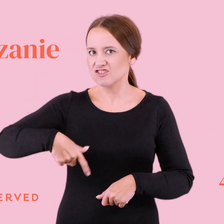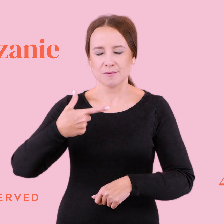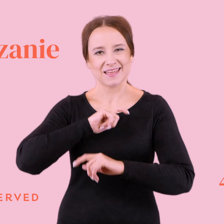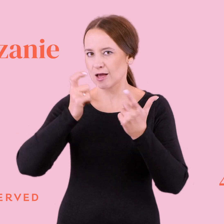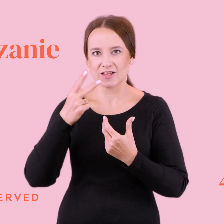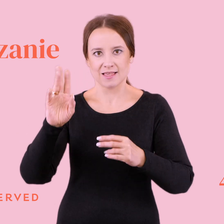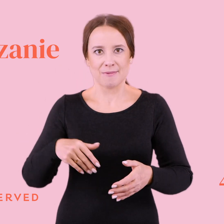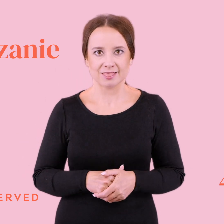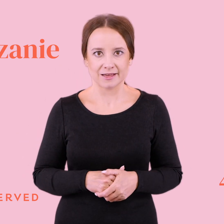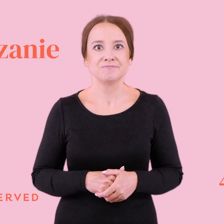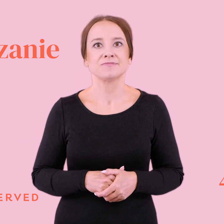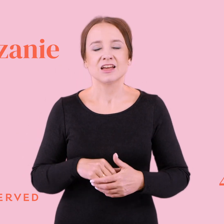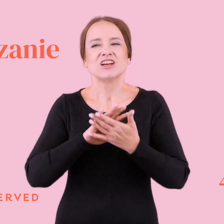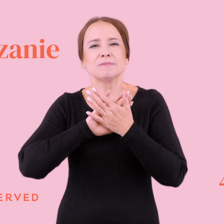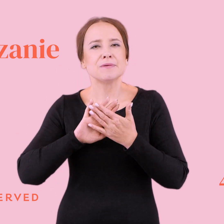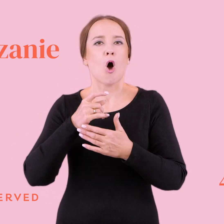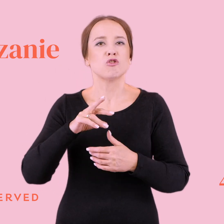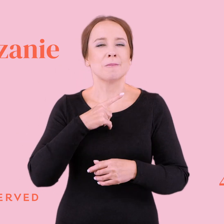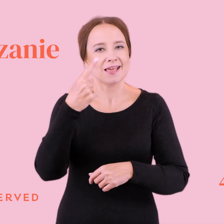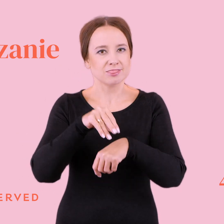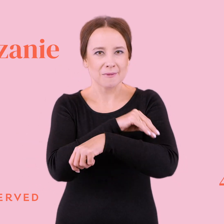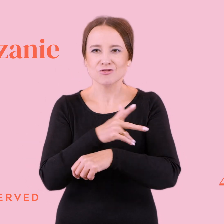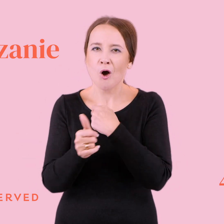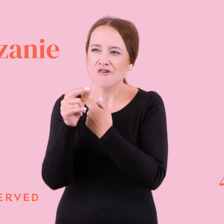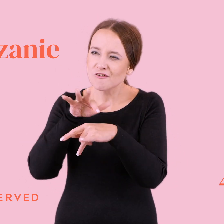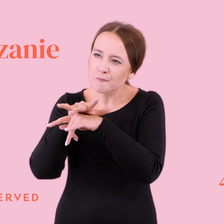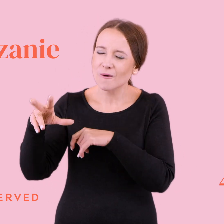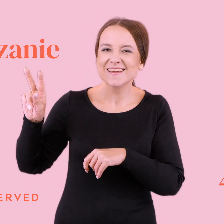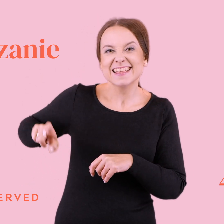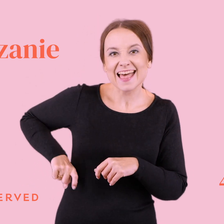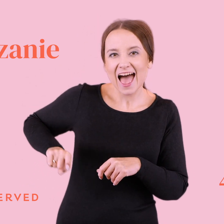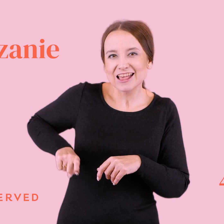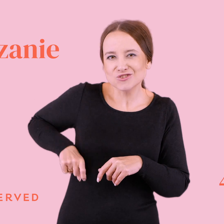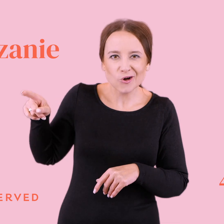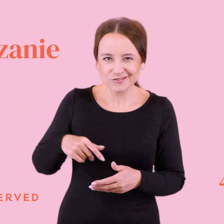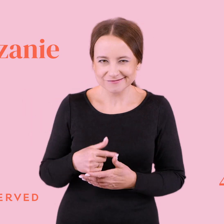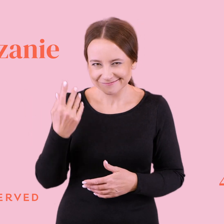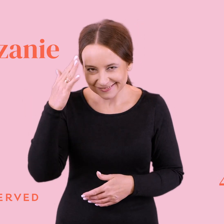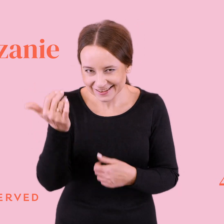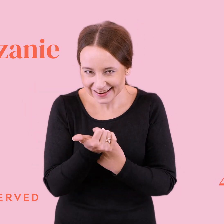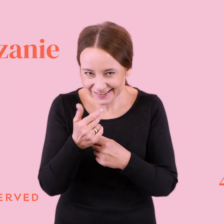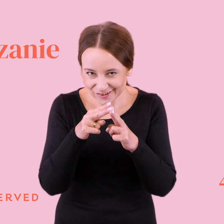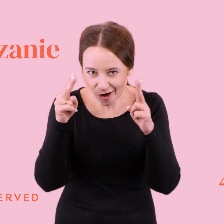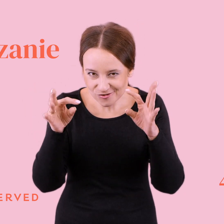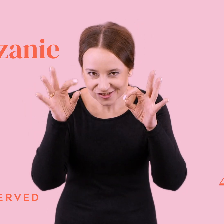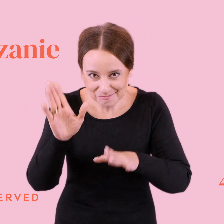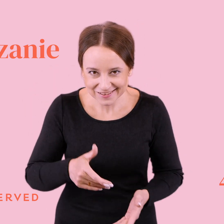I jedną z metod odrobaczania było na przykład wzbudzanie zdrości. A, czujecie już o czym będzie ten odcinek? No właśnie.